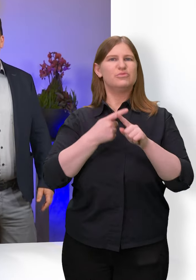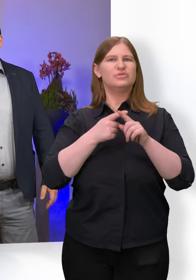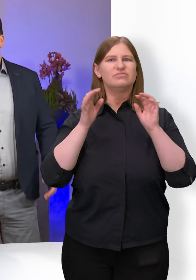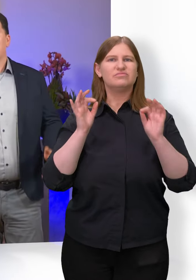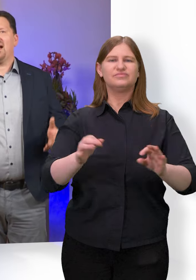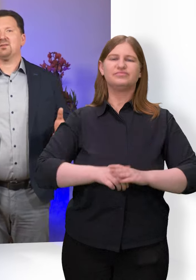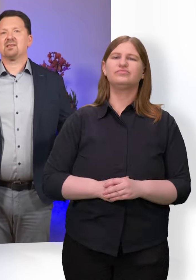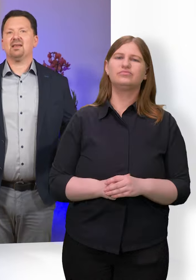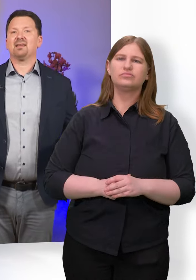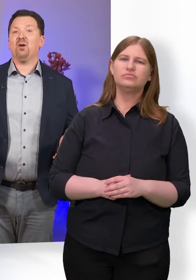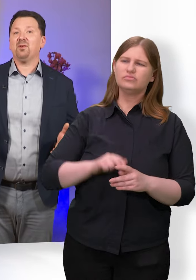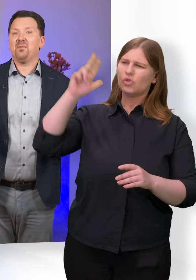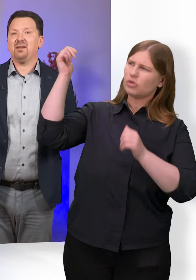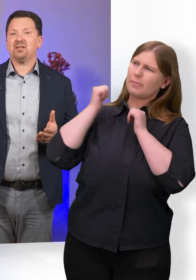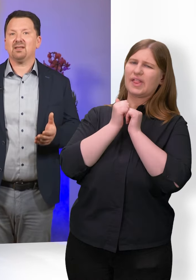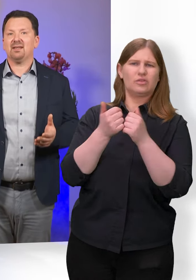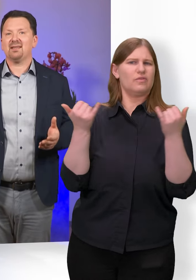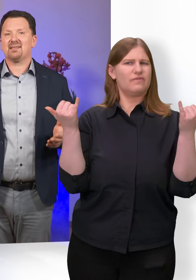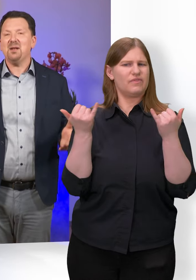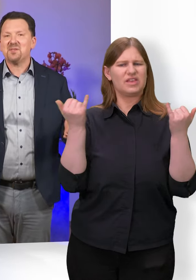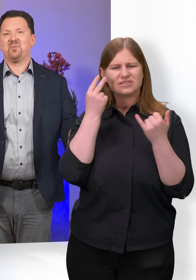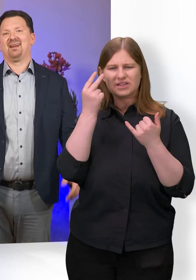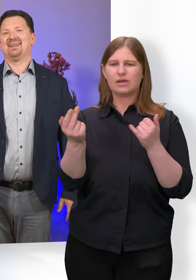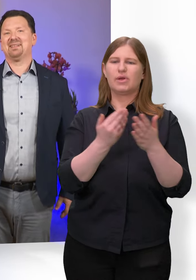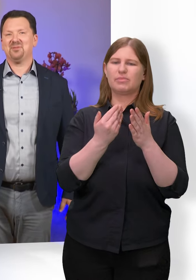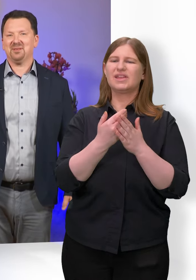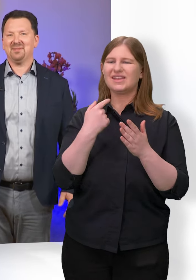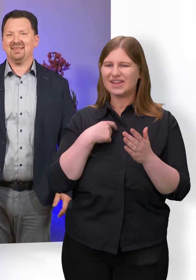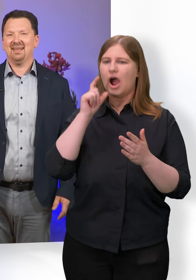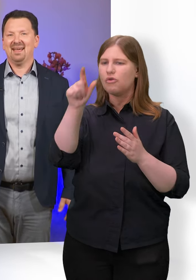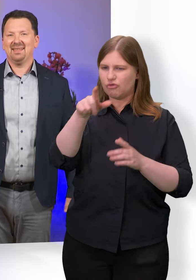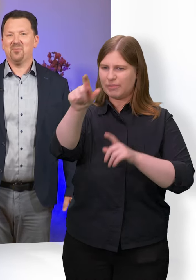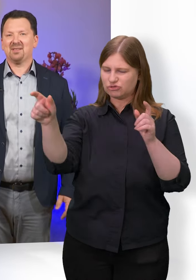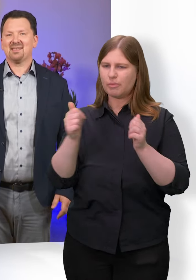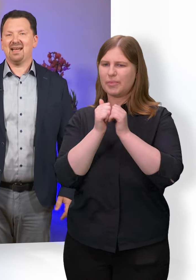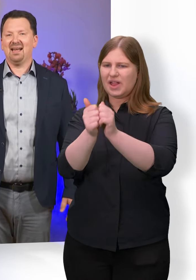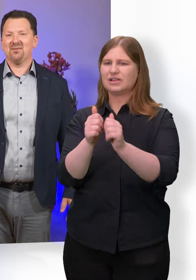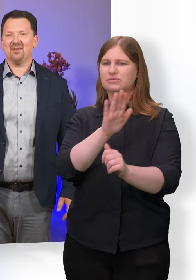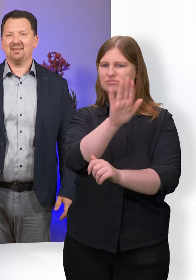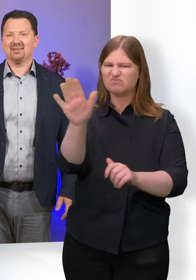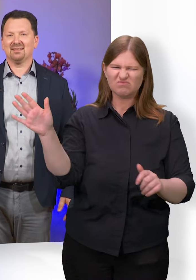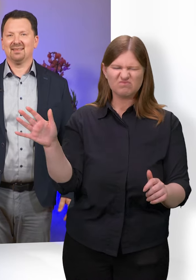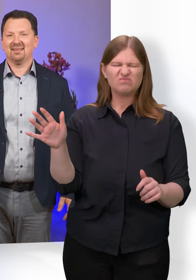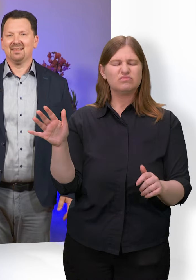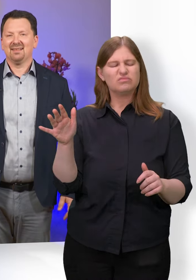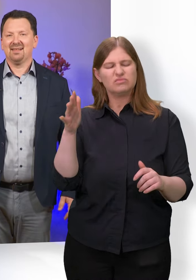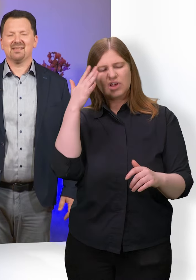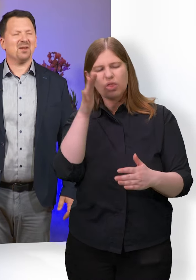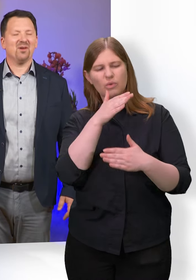Gottes Begleitung sehe ich auch, wenn Menschen, denen ich selbst Begleiter geworden bin, ihr Potenzial entfalten. Es ist immer